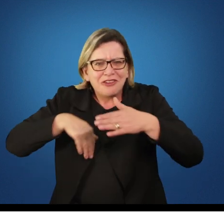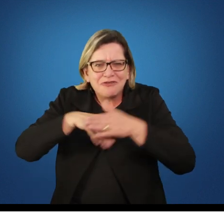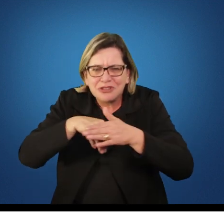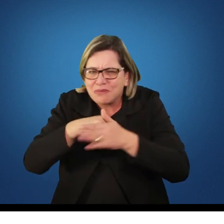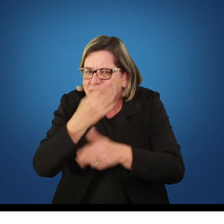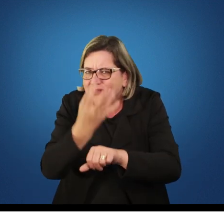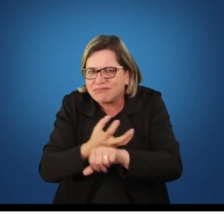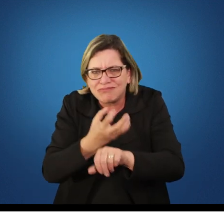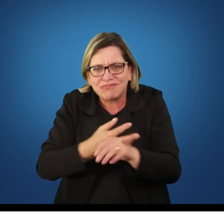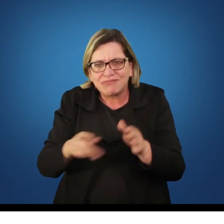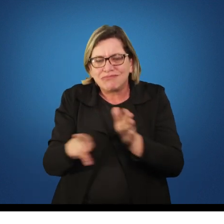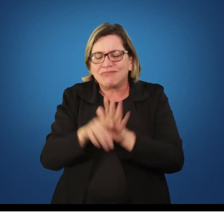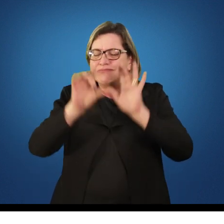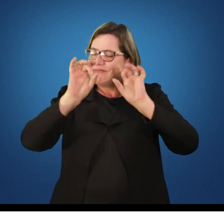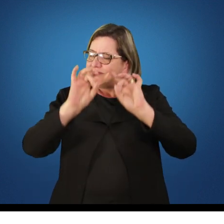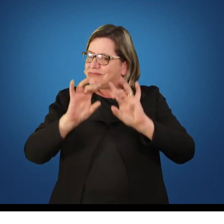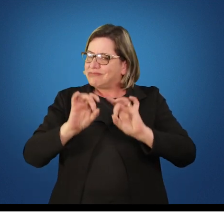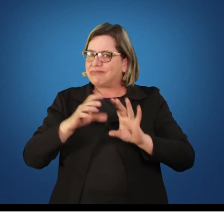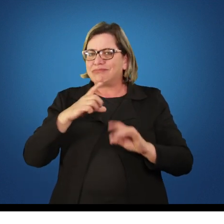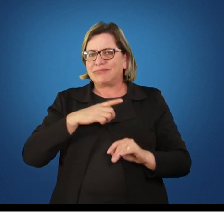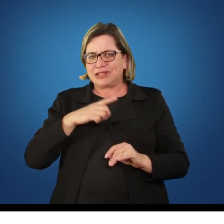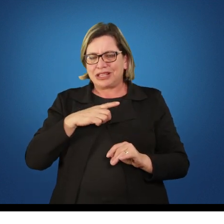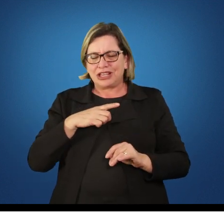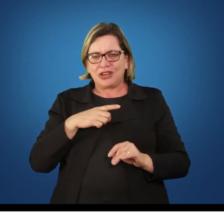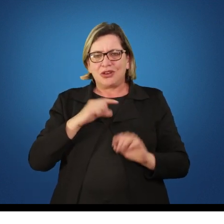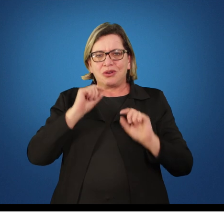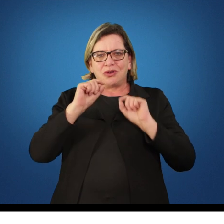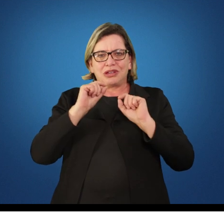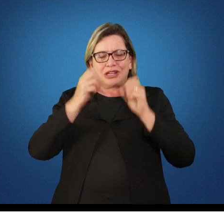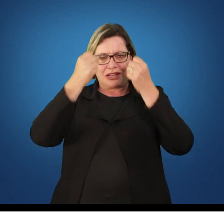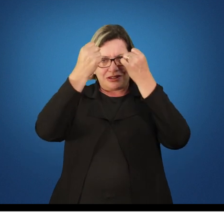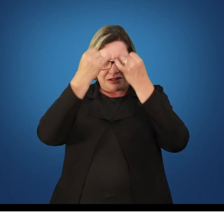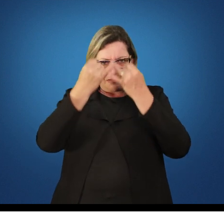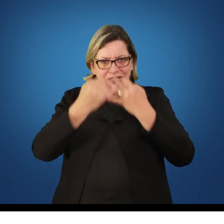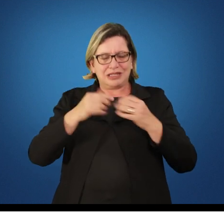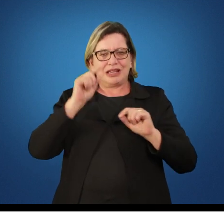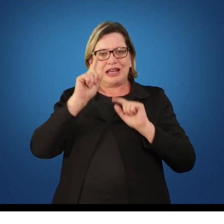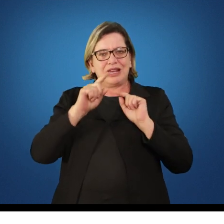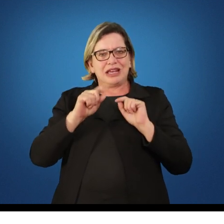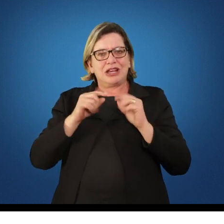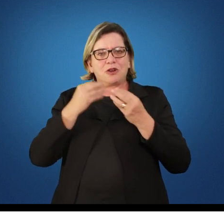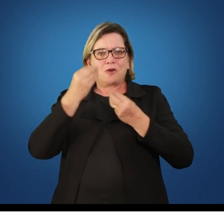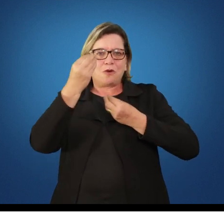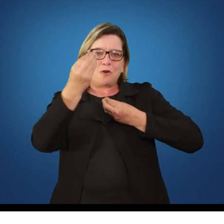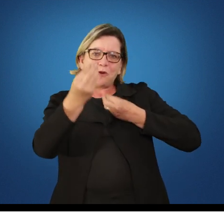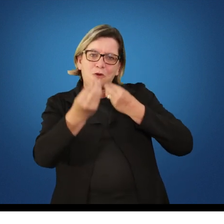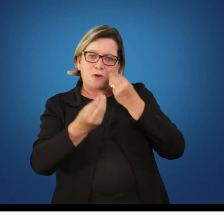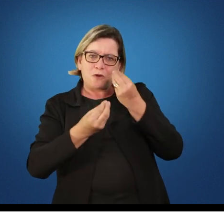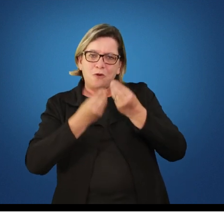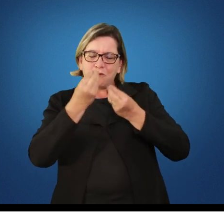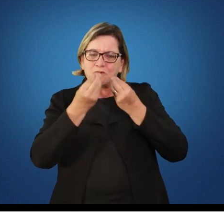sucessivamente. Eu só quero dar a ênfase na questão de como utilizar essas